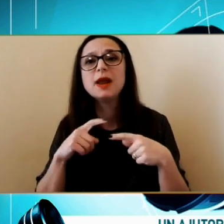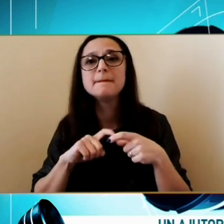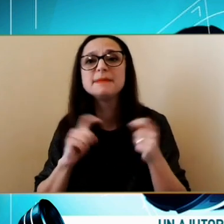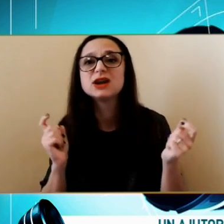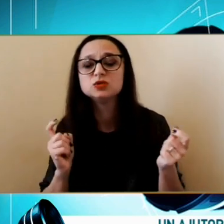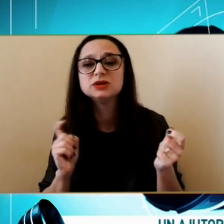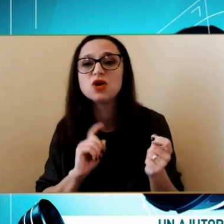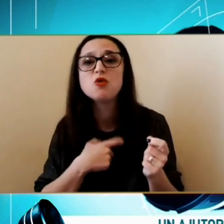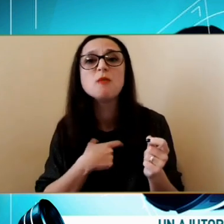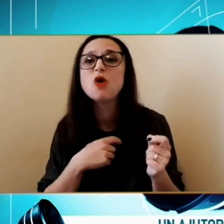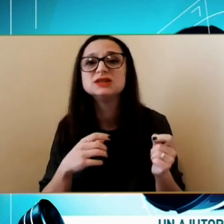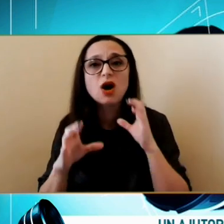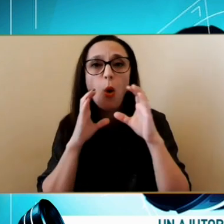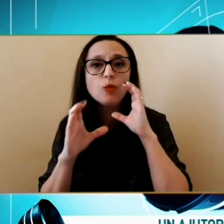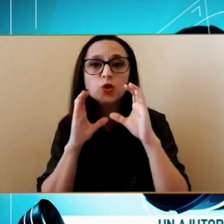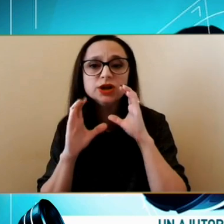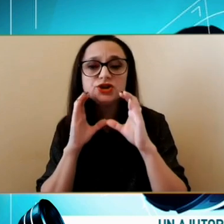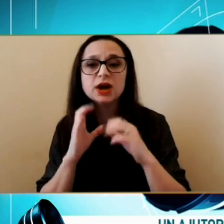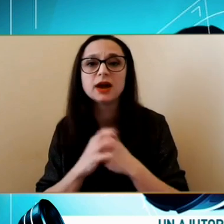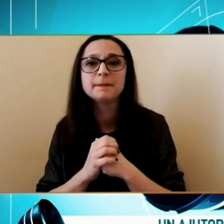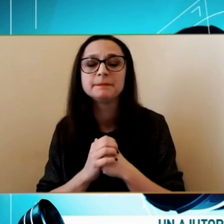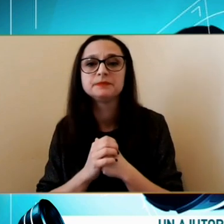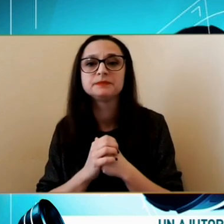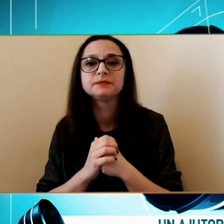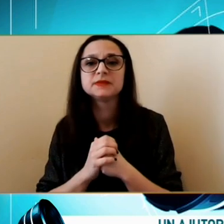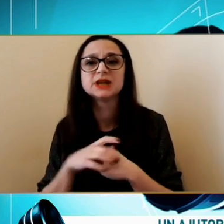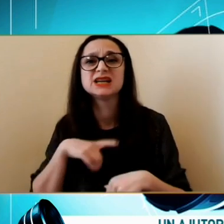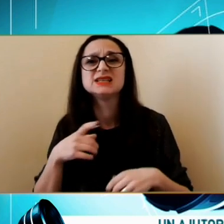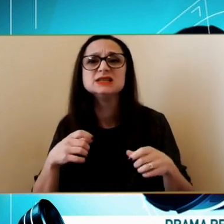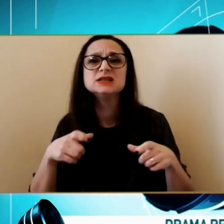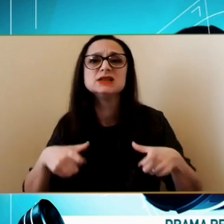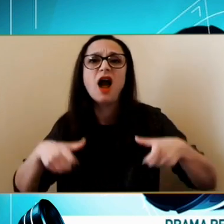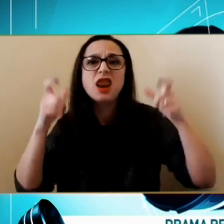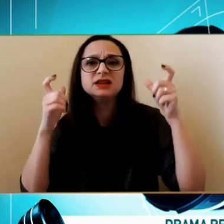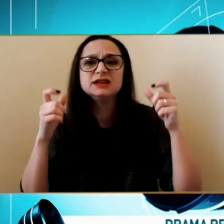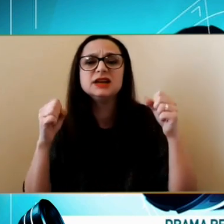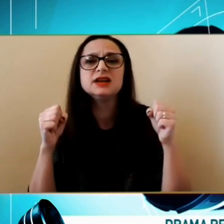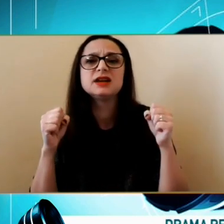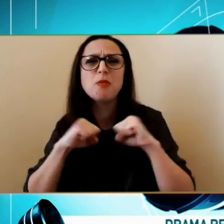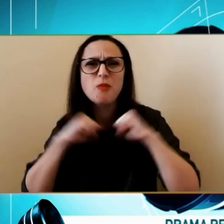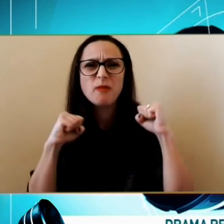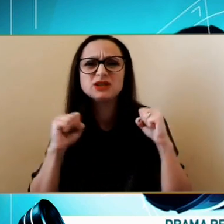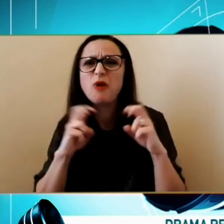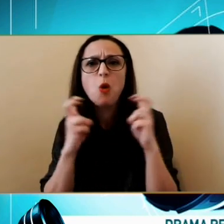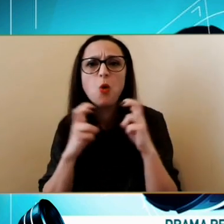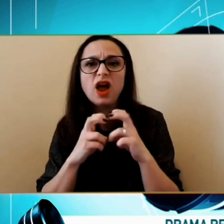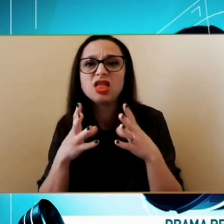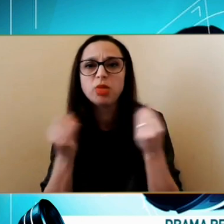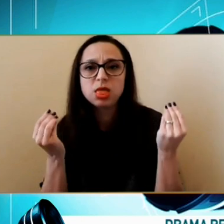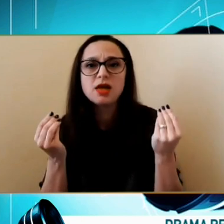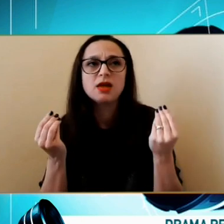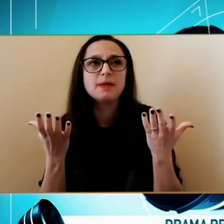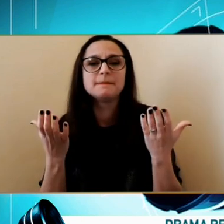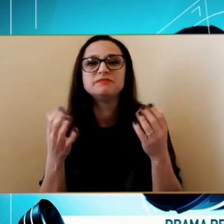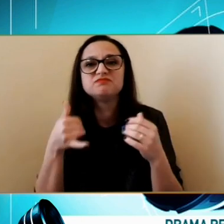facă conexiuni Că sunt clădiri bombardate Ei nu mai iau curent Nu mai iau cum să ia Legătura cu